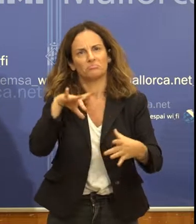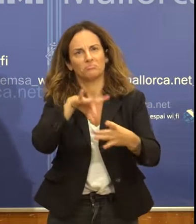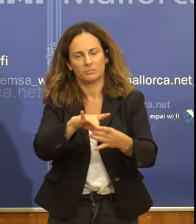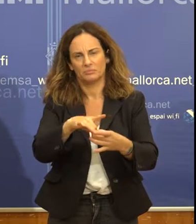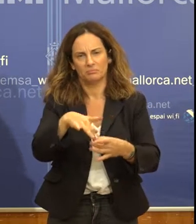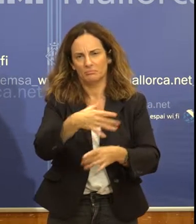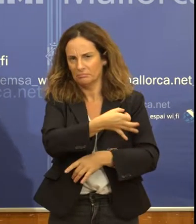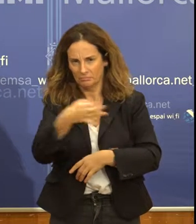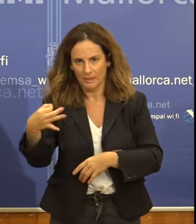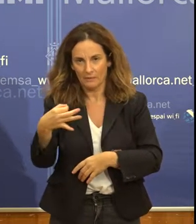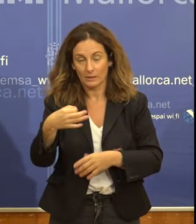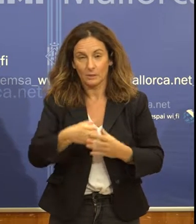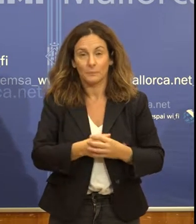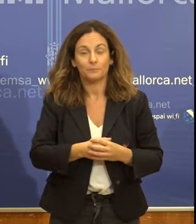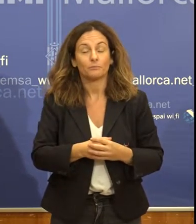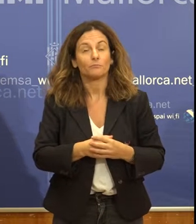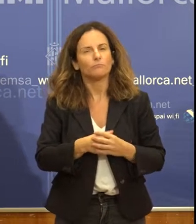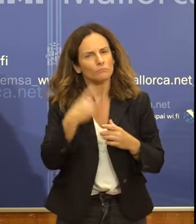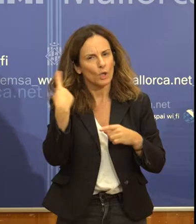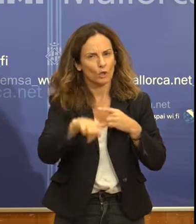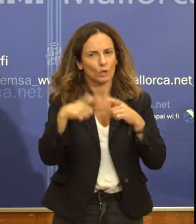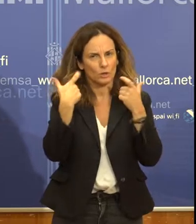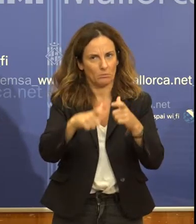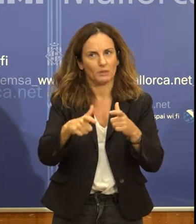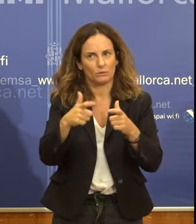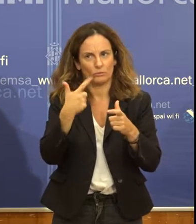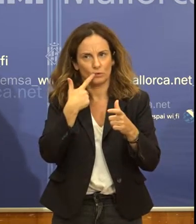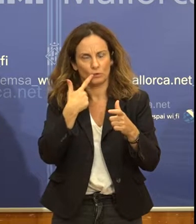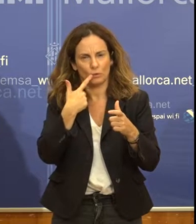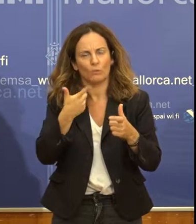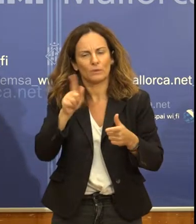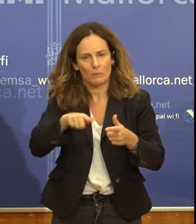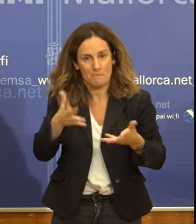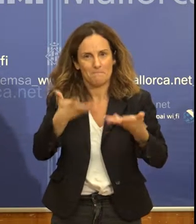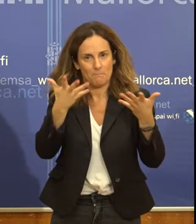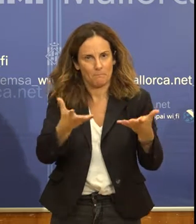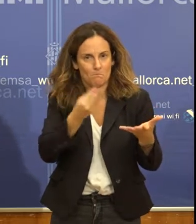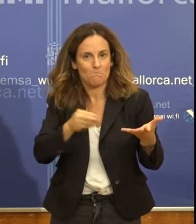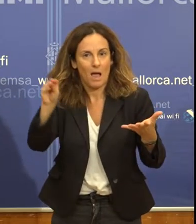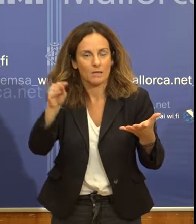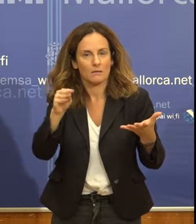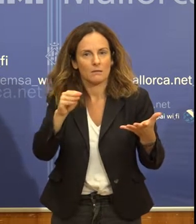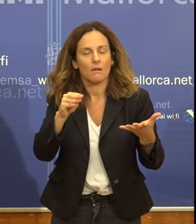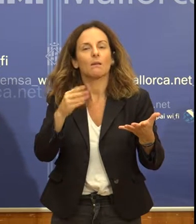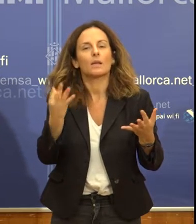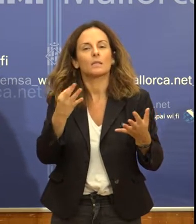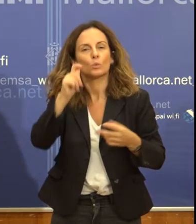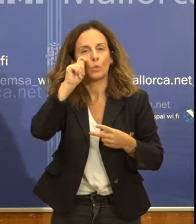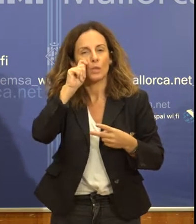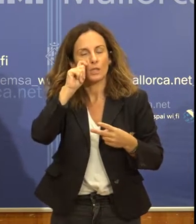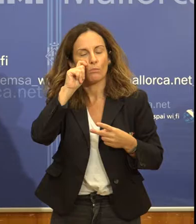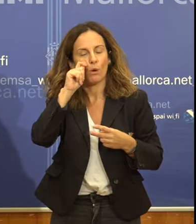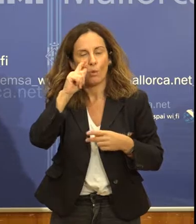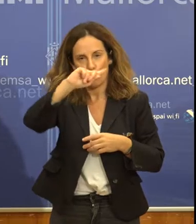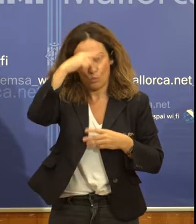Però tot i així, considerem que si hi un segment que pot aportar molt de valor afegit en el nostre model turístic, és precisament el turisme cultural. El potencial de